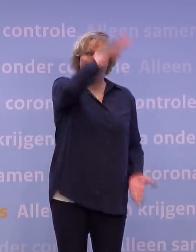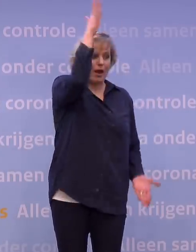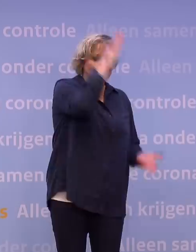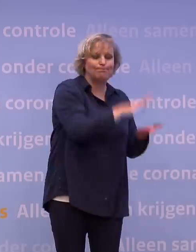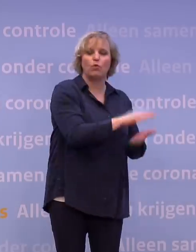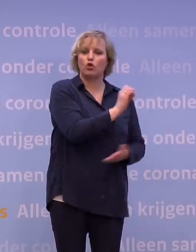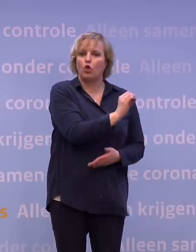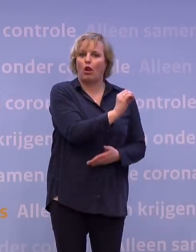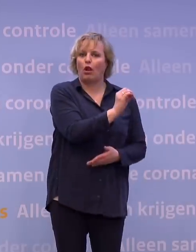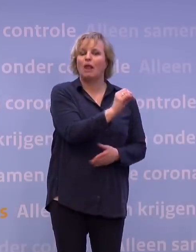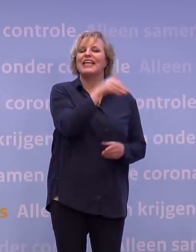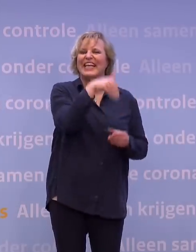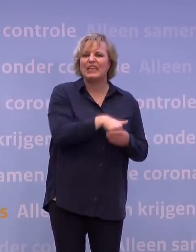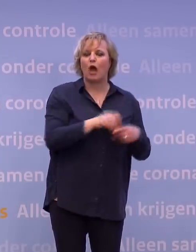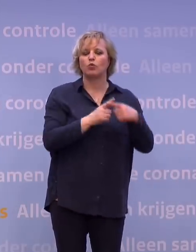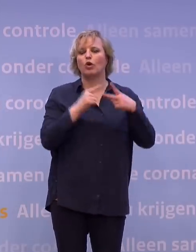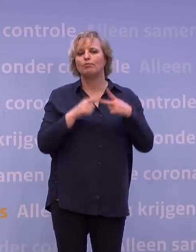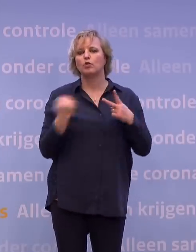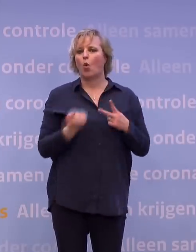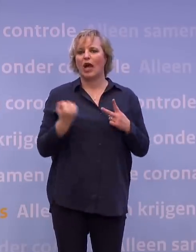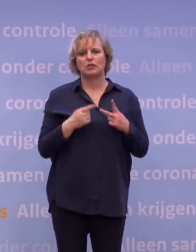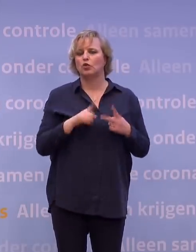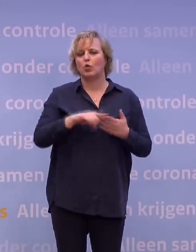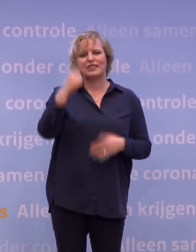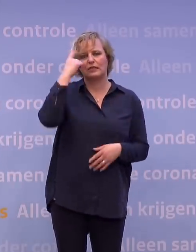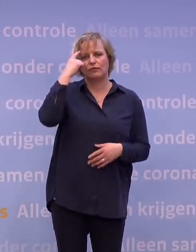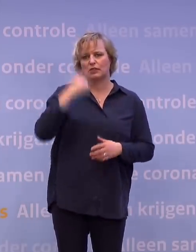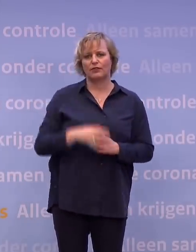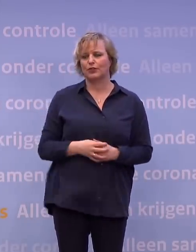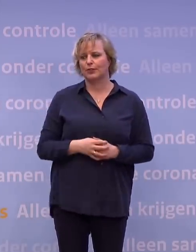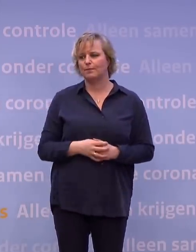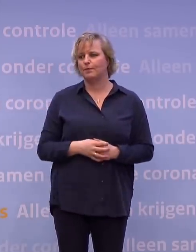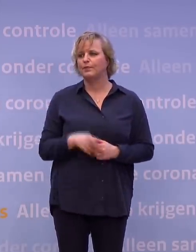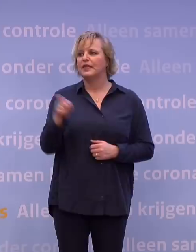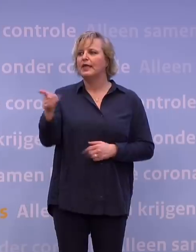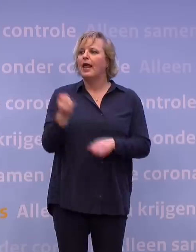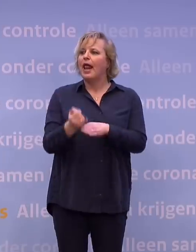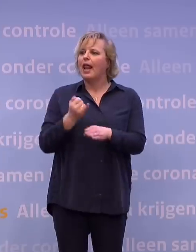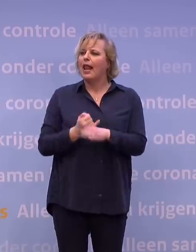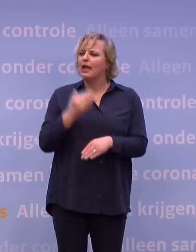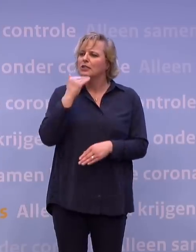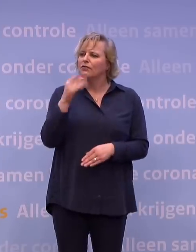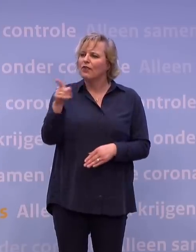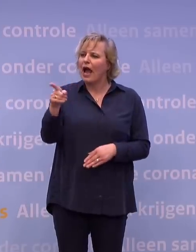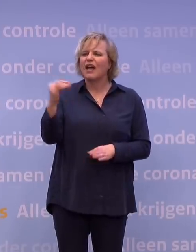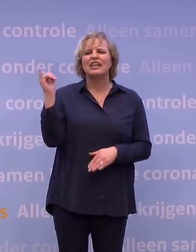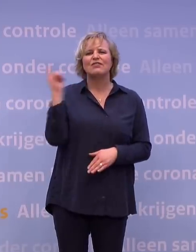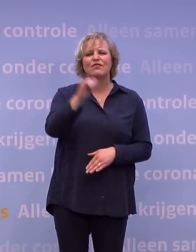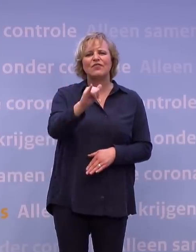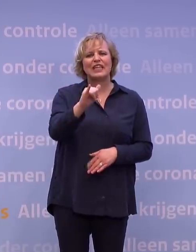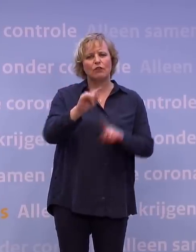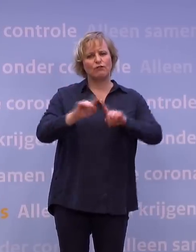om inhoudelijke redenen, maar ook om organisatorische redenen, echt onverstandig zijn. Ik heb dan nog één vraagje over het vliegverbod.